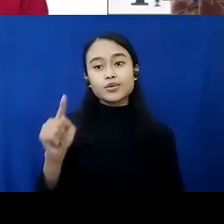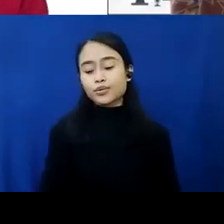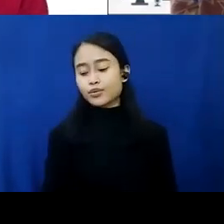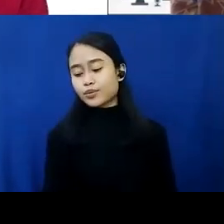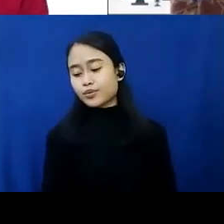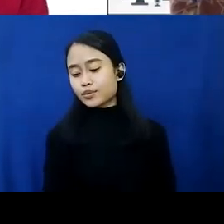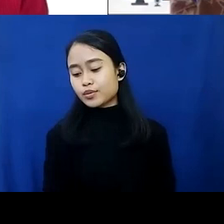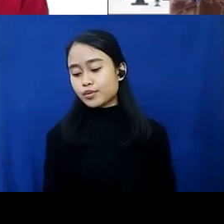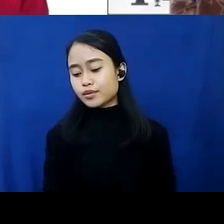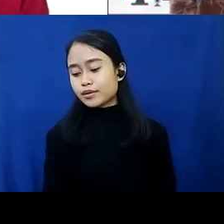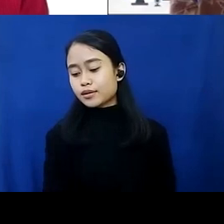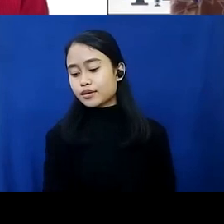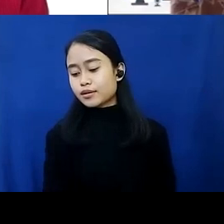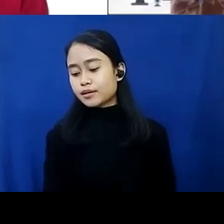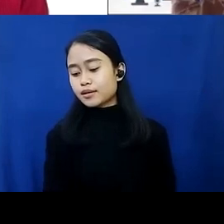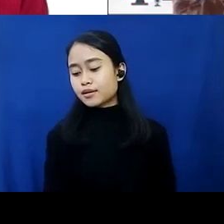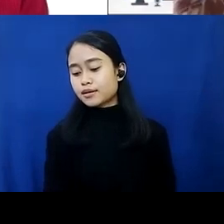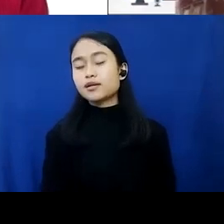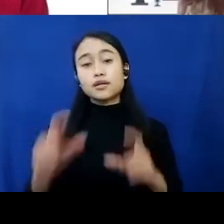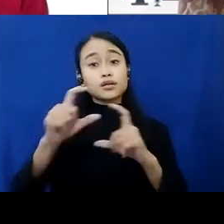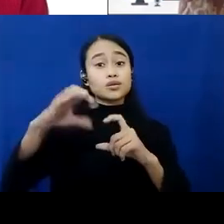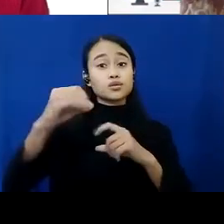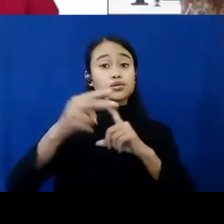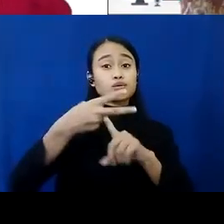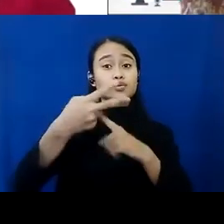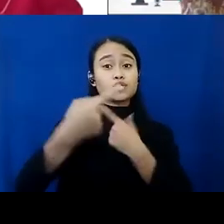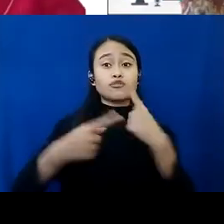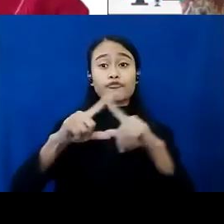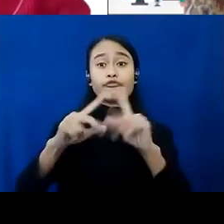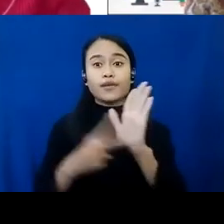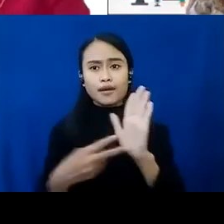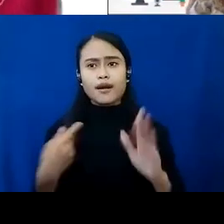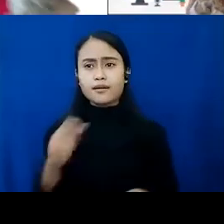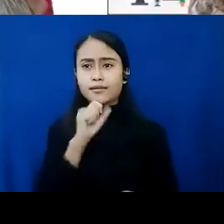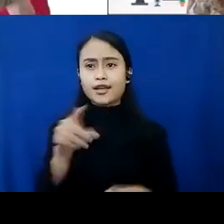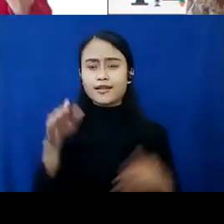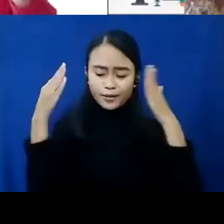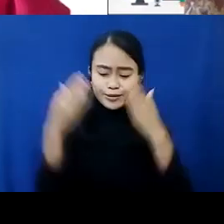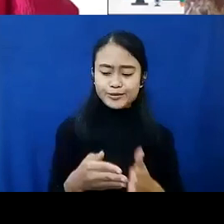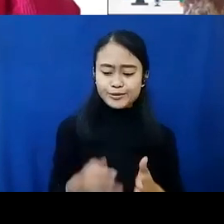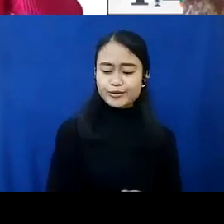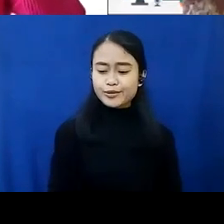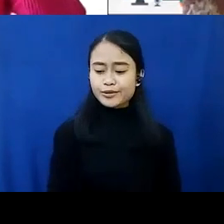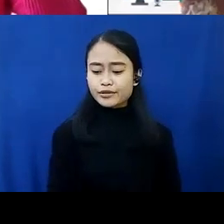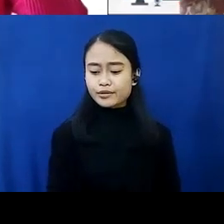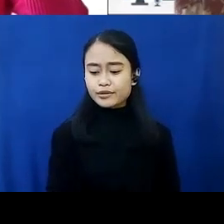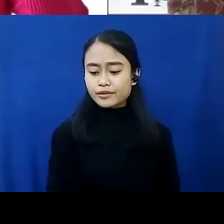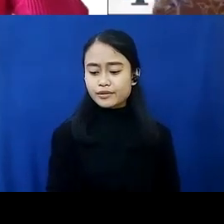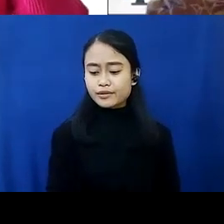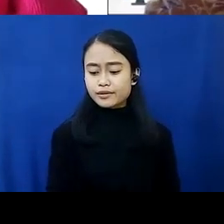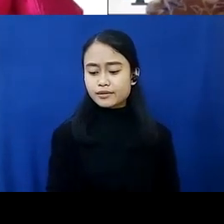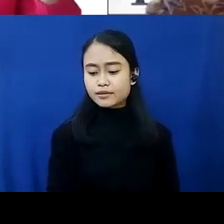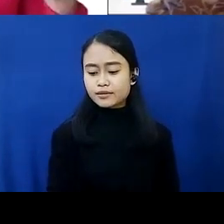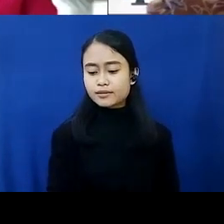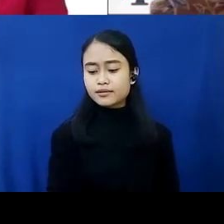bang sovian ada spesifik questions untuk bang sovian tapi sebelum itu saya ingin mengingatkan kepada teman